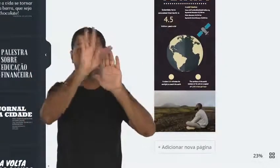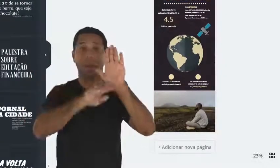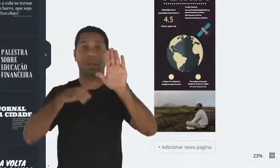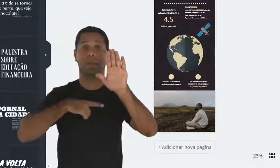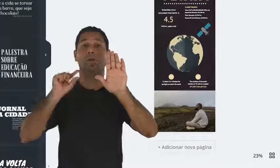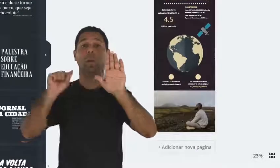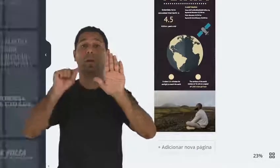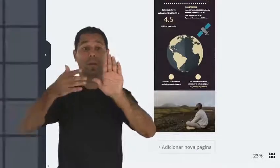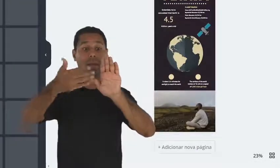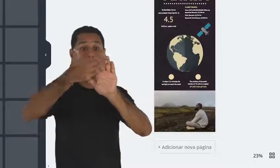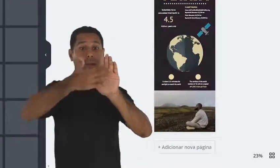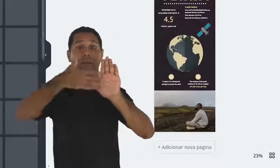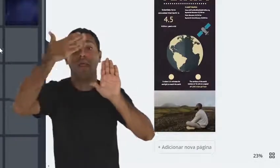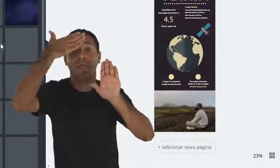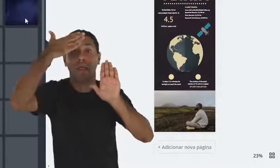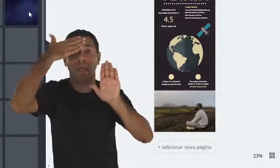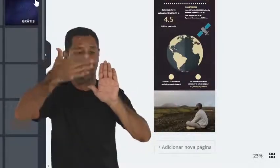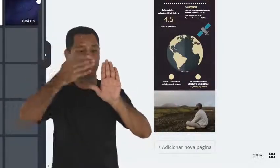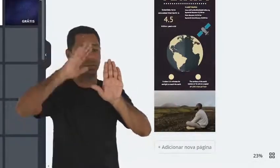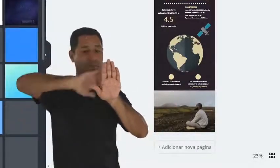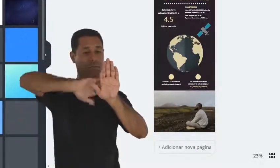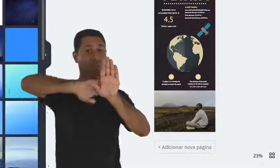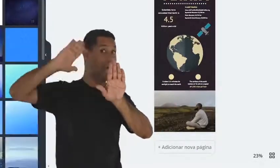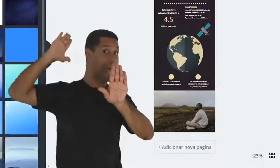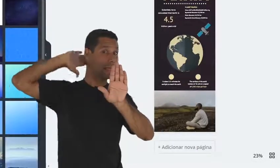Depois de texto, a gente tem os fundos.